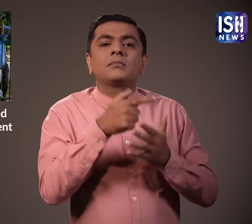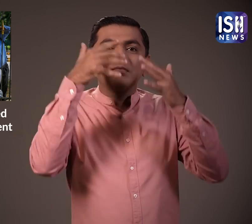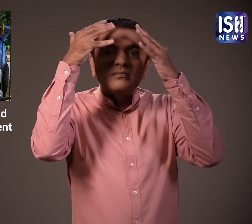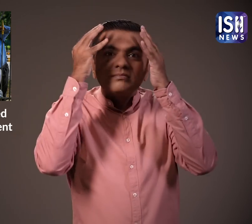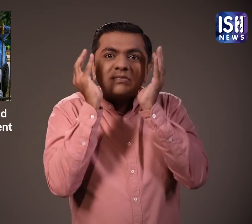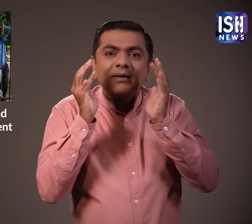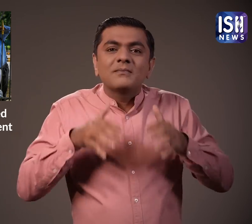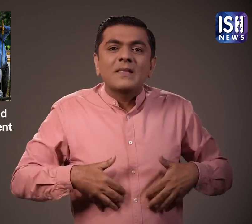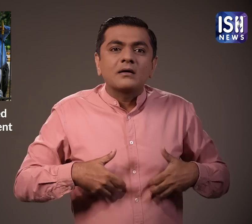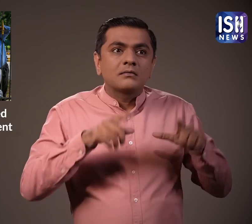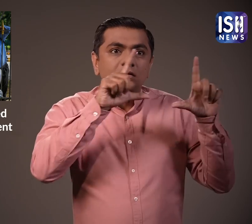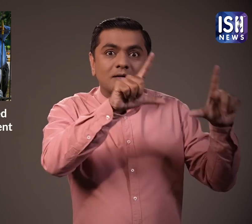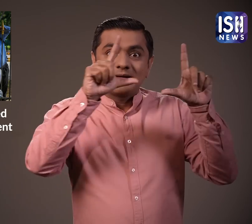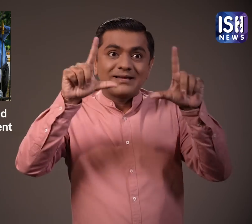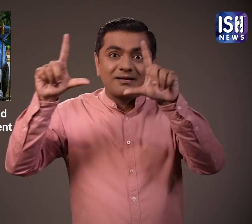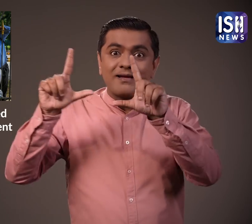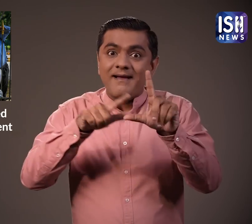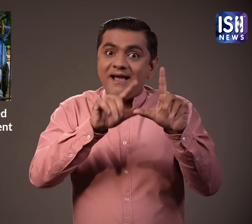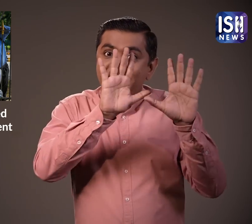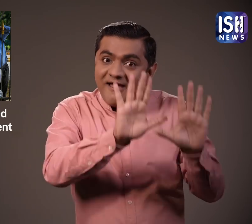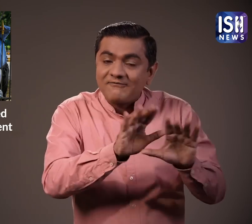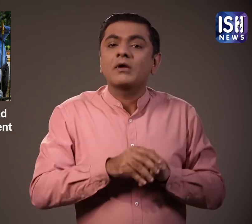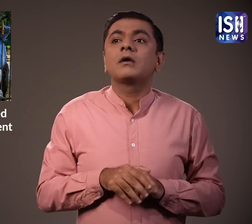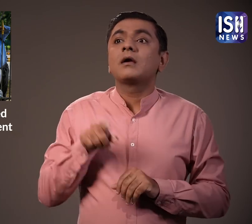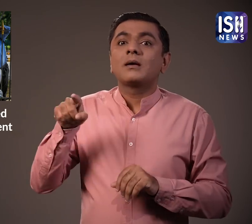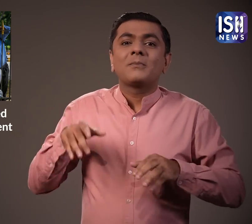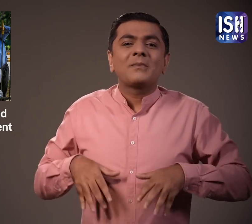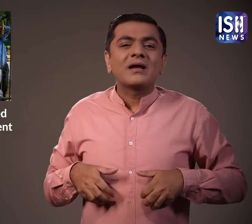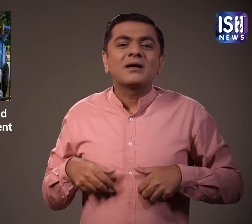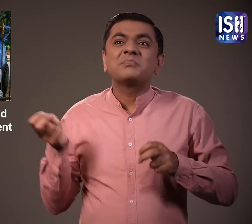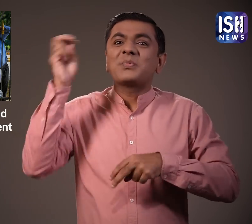लंगूर कटाउट का उदेश्य बंदरों को डराना और उन्हें दूर रखना है